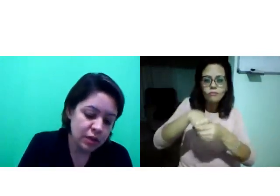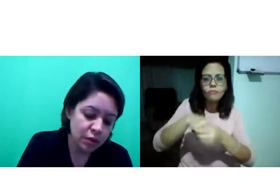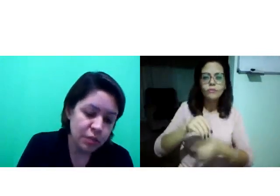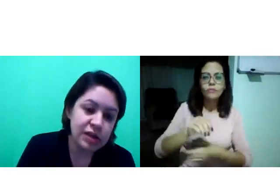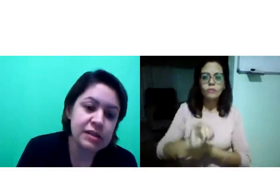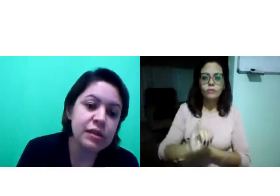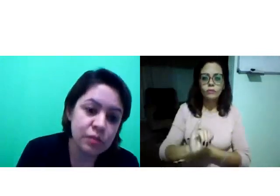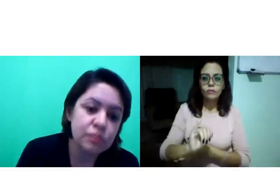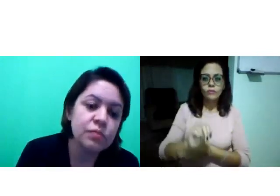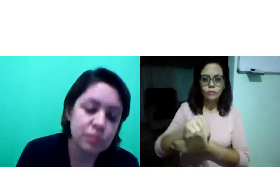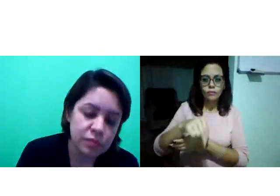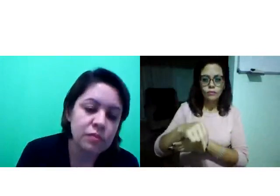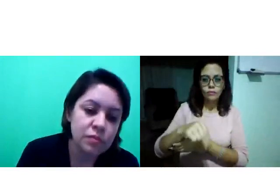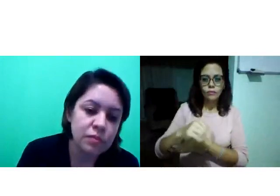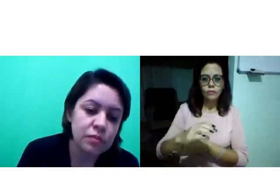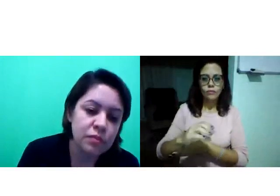A incorporação.